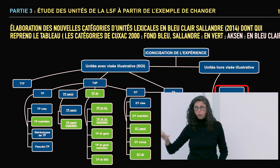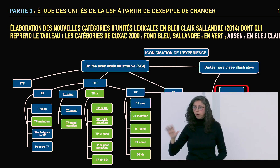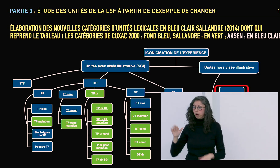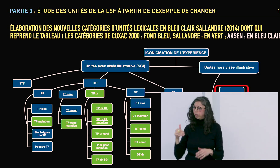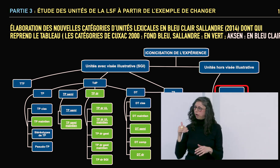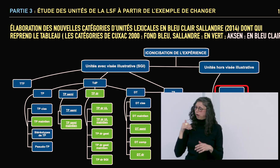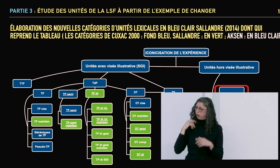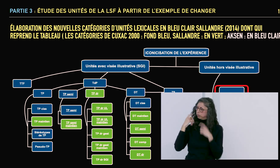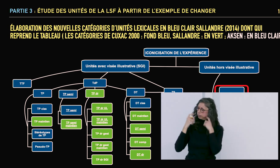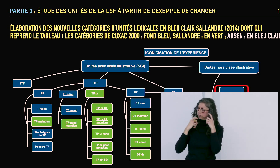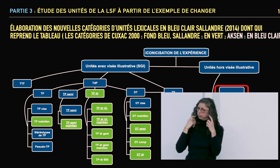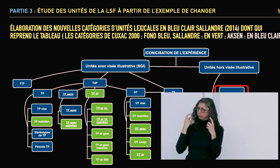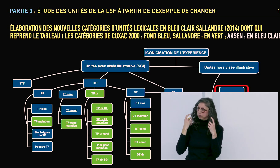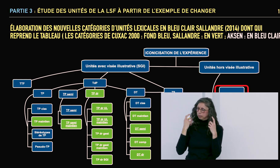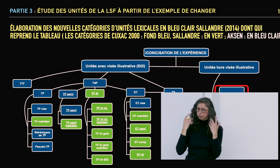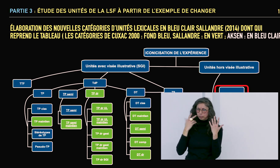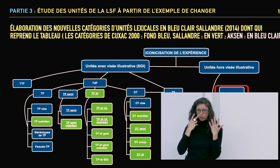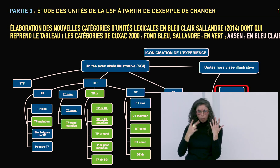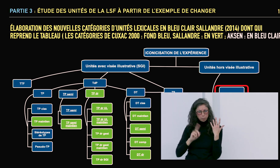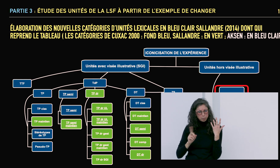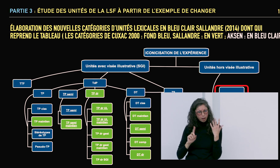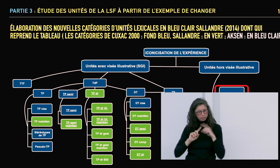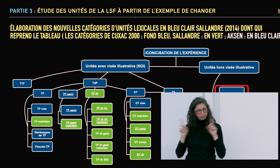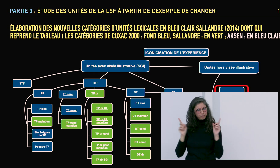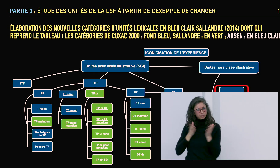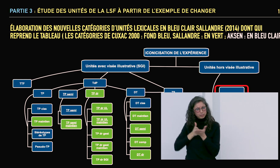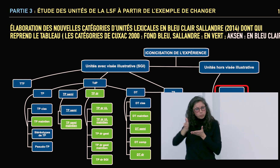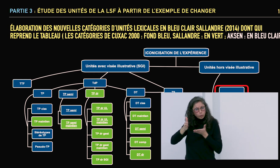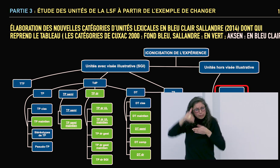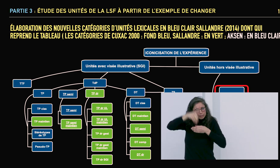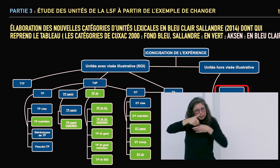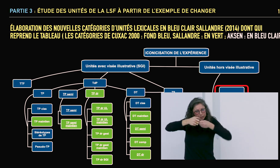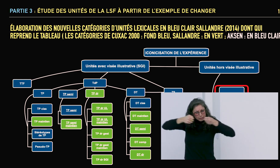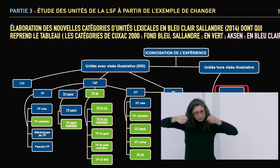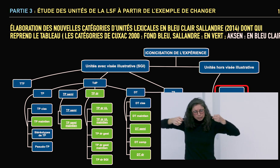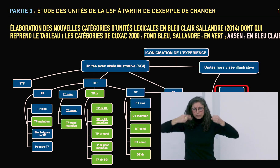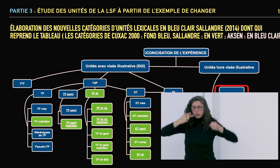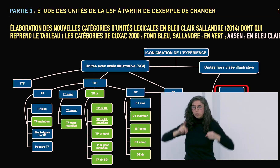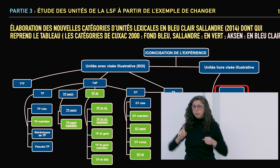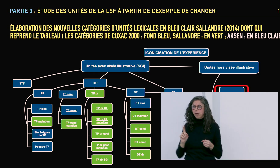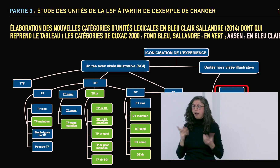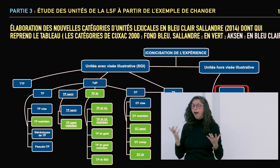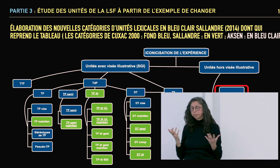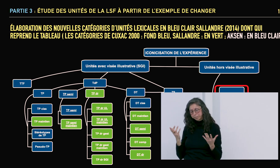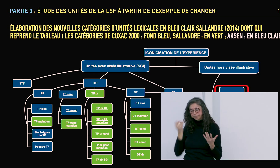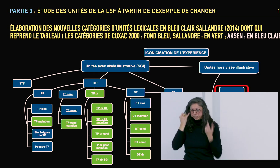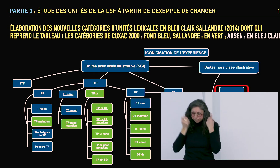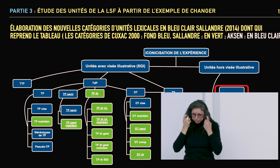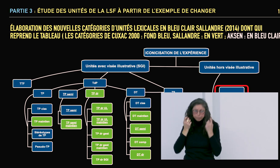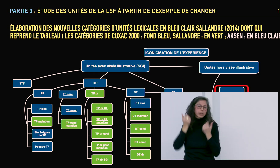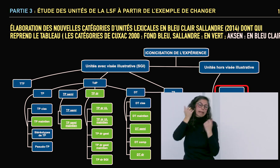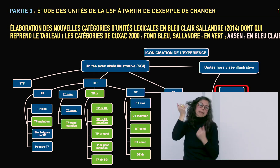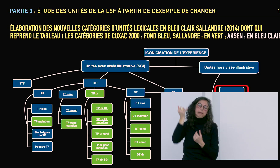dans les UL. Et au fur et à mesure de découvrir toutes ces UL, je me suis dit mais on ne voit pas